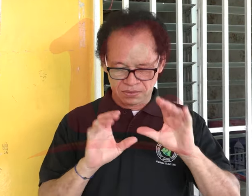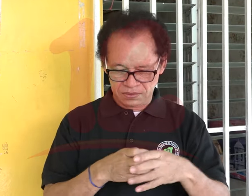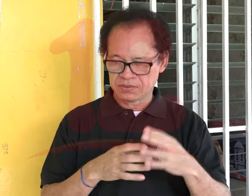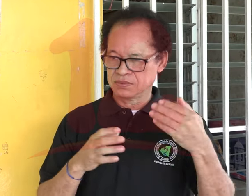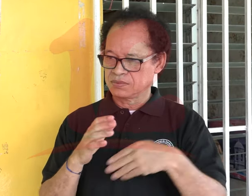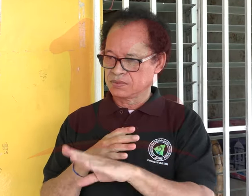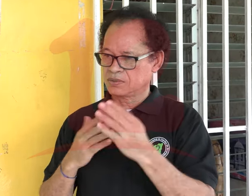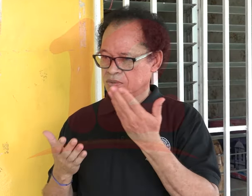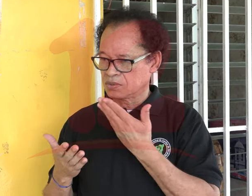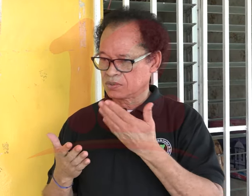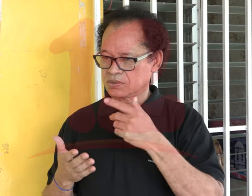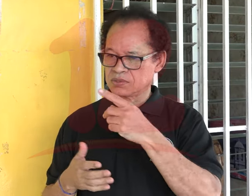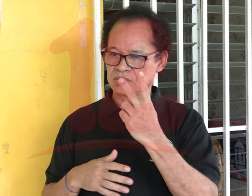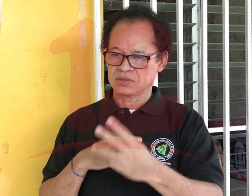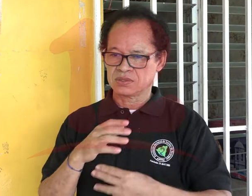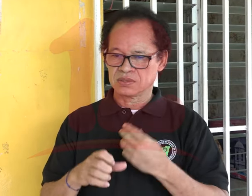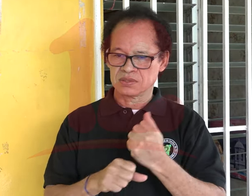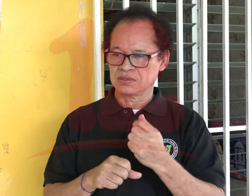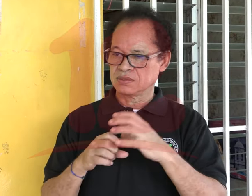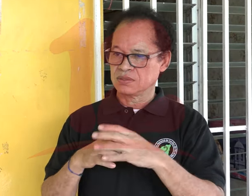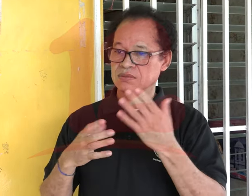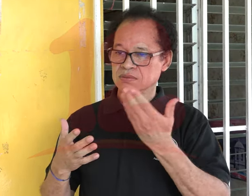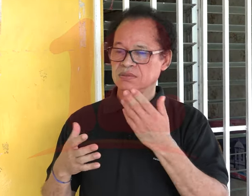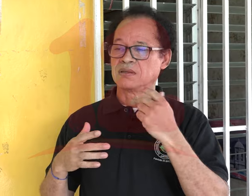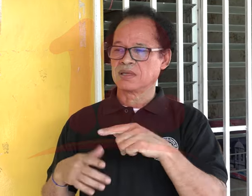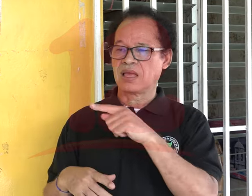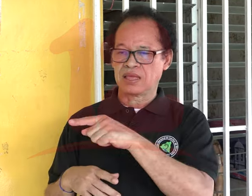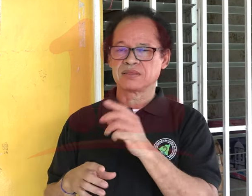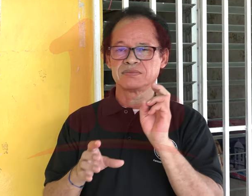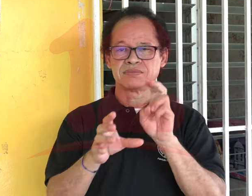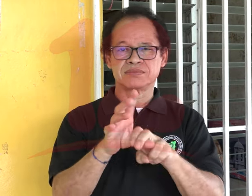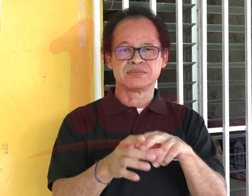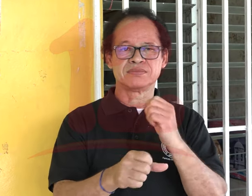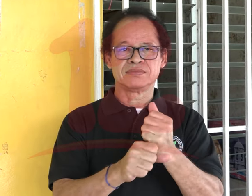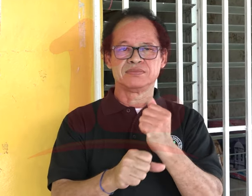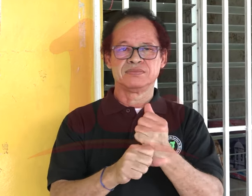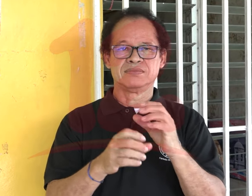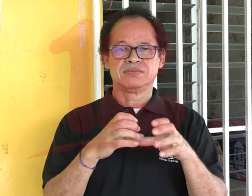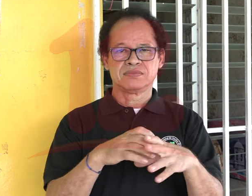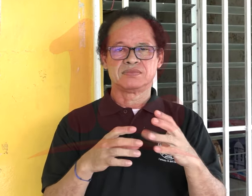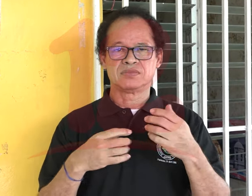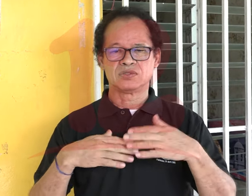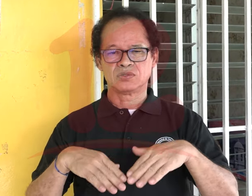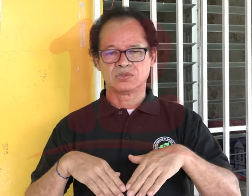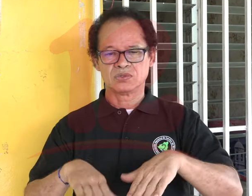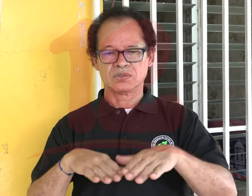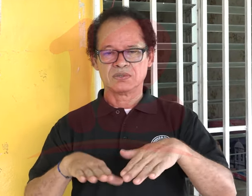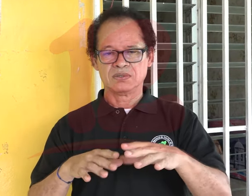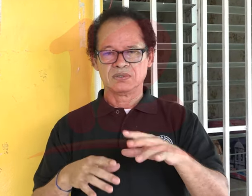muchachos. También trabajamos en otra esfera, lo que es la educación inclusiva de las personas sordas y tenemos relación con la